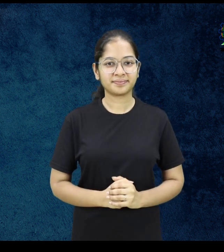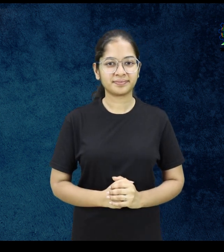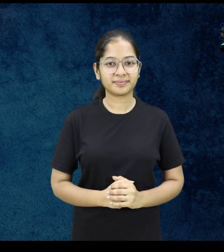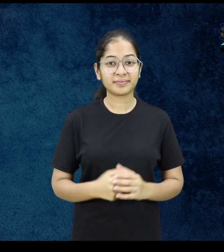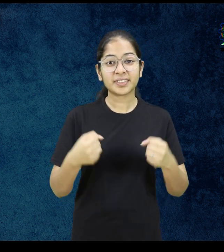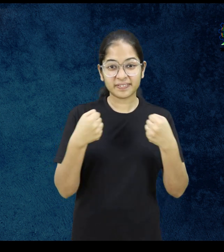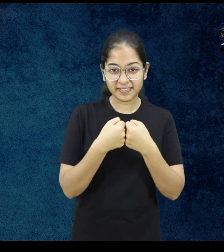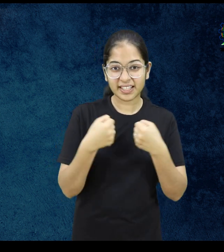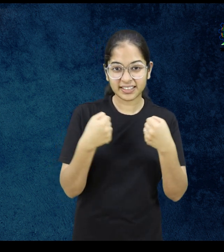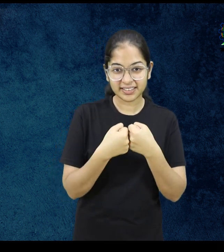लडाई